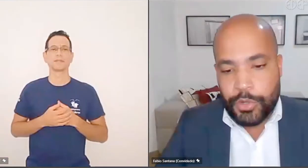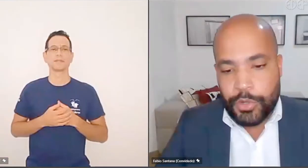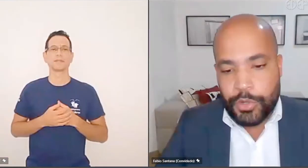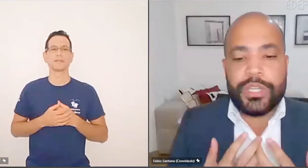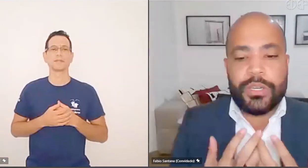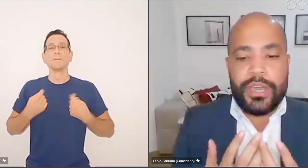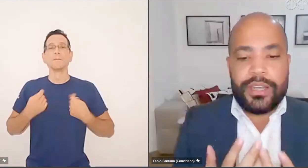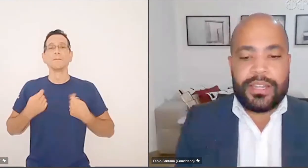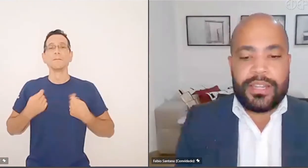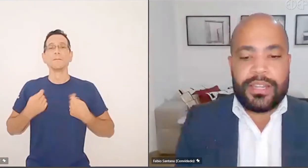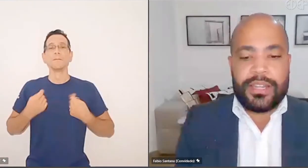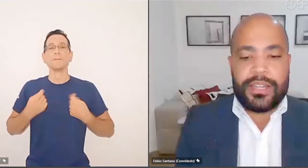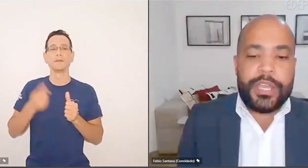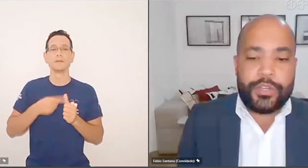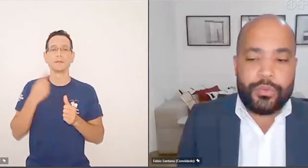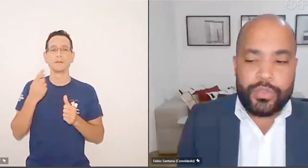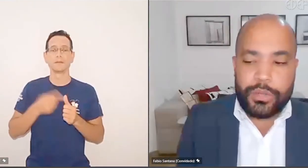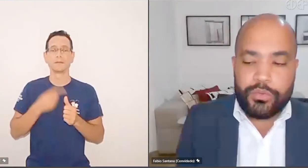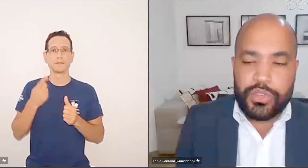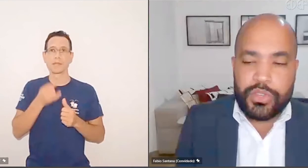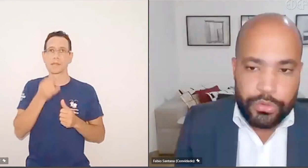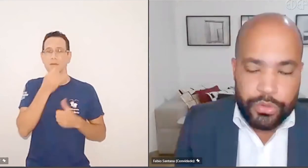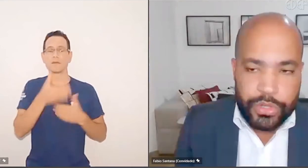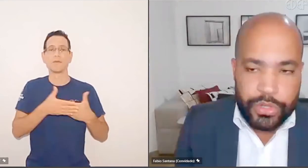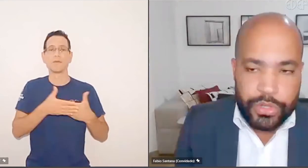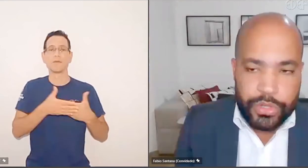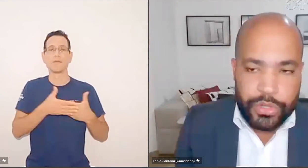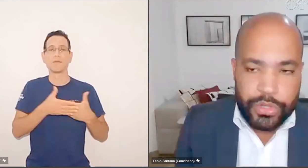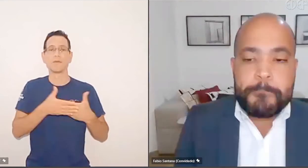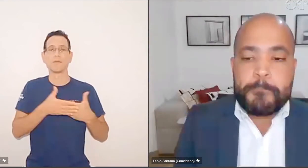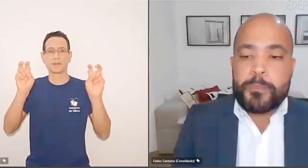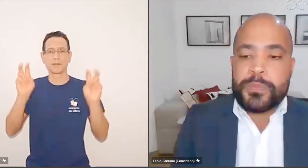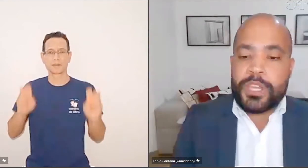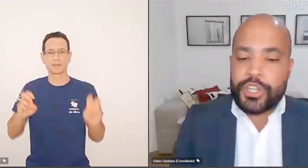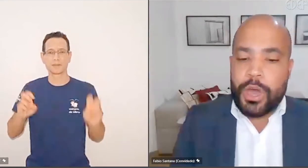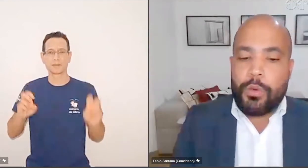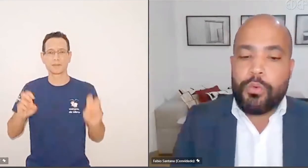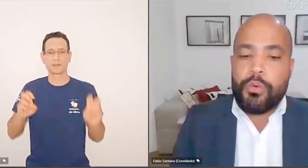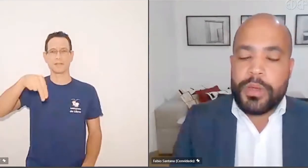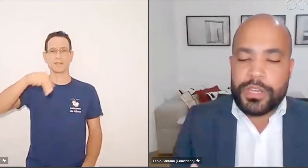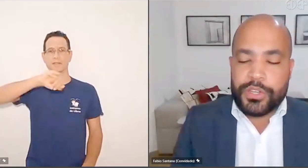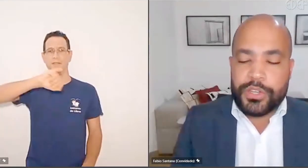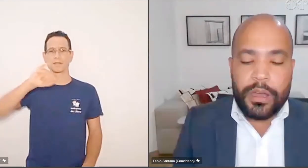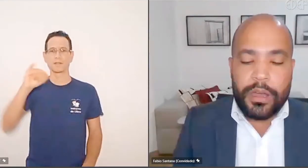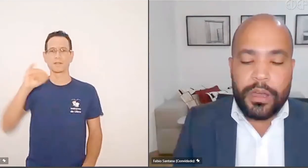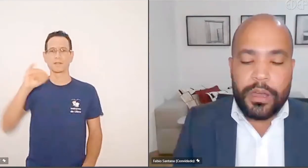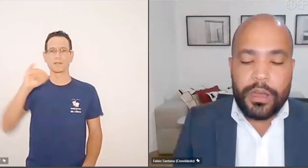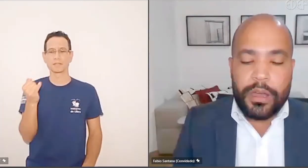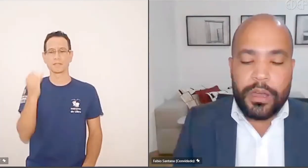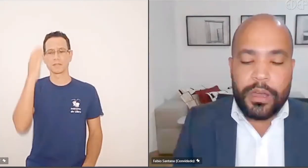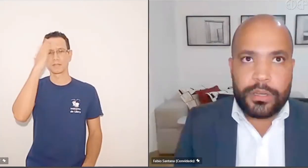precisamos, antes de entrar propriamente nos enunciados do CNJ, deixar alguns